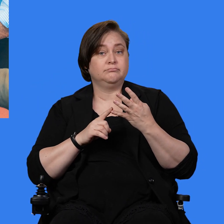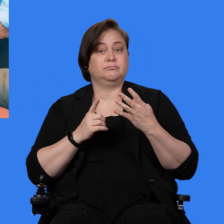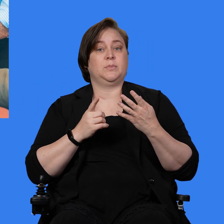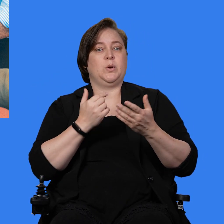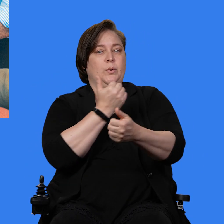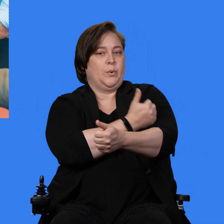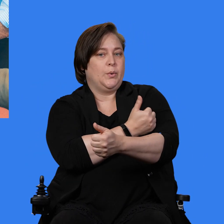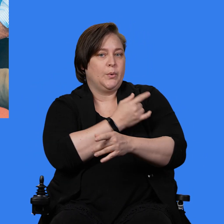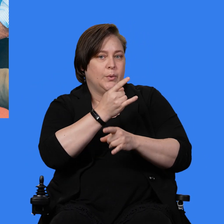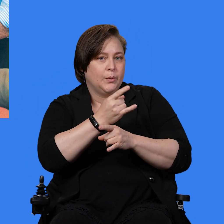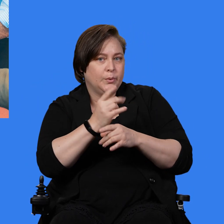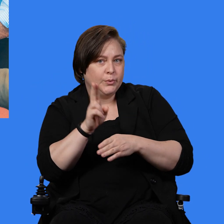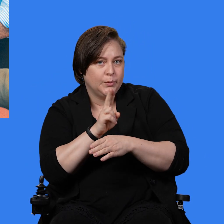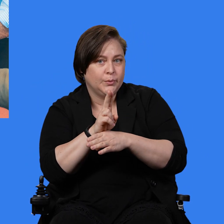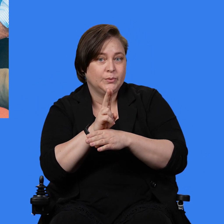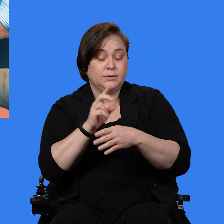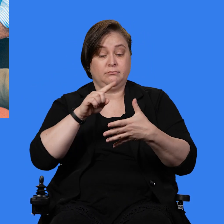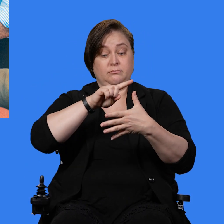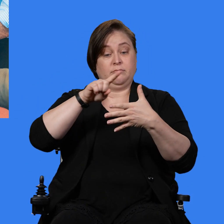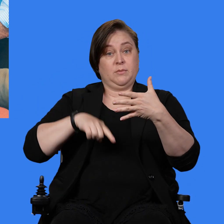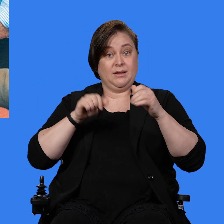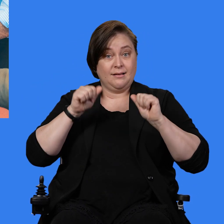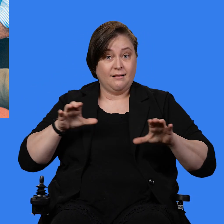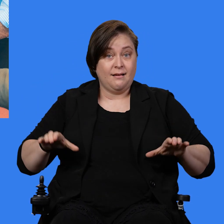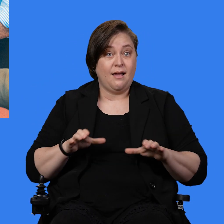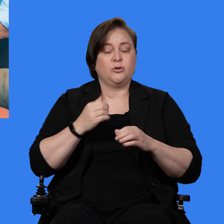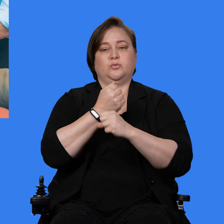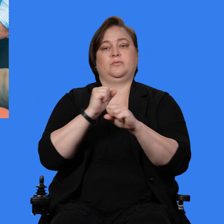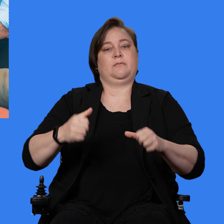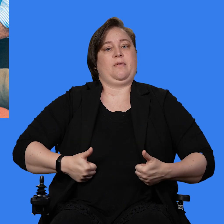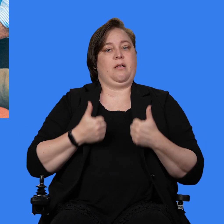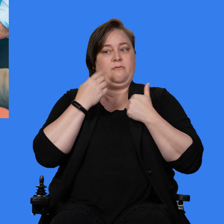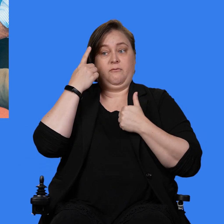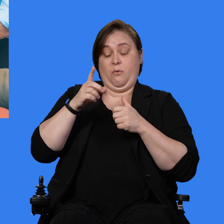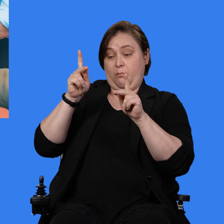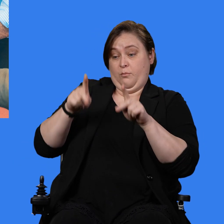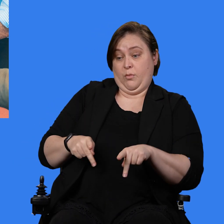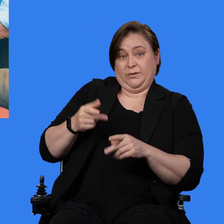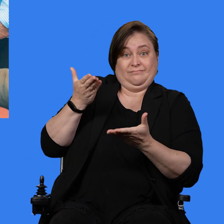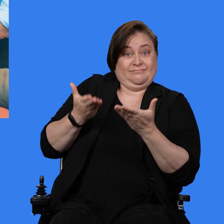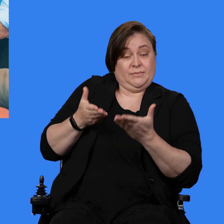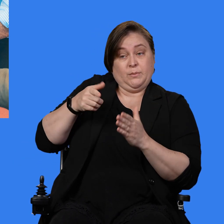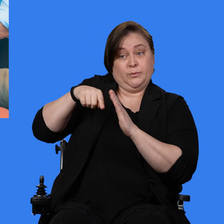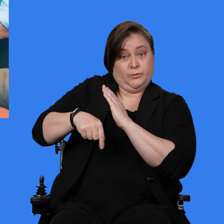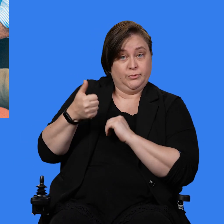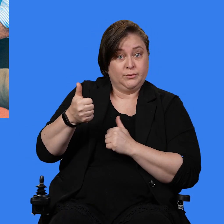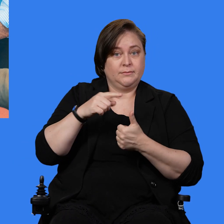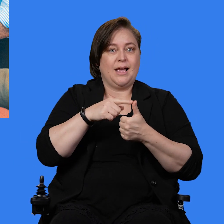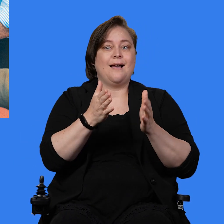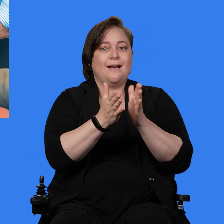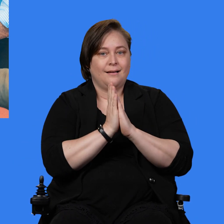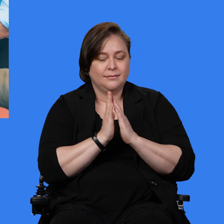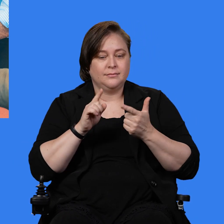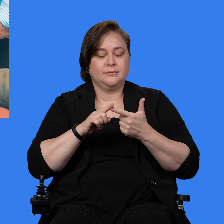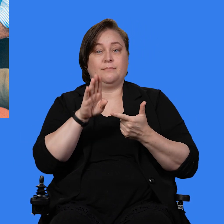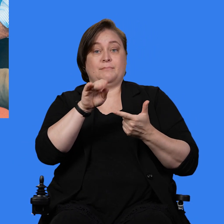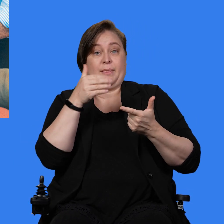cinco pasos para ayudar a salvar la vida de alguien que podría estar en estado suicida. Preguntar, estar presente, mantenerlos